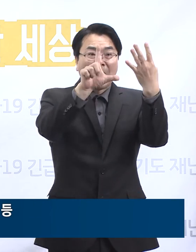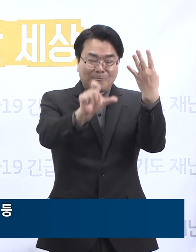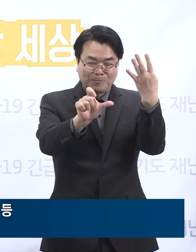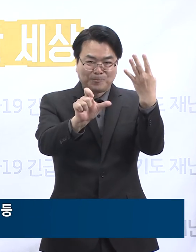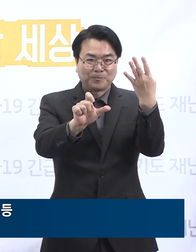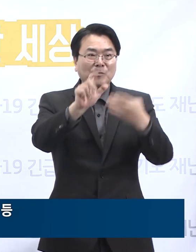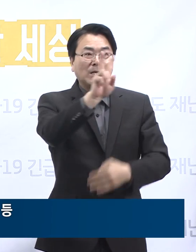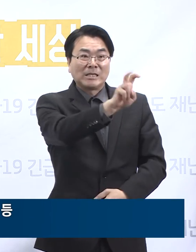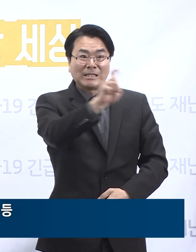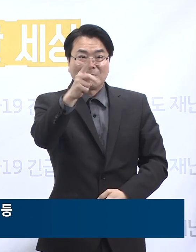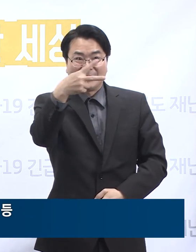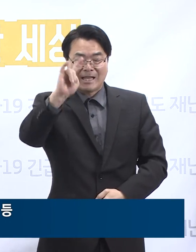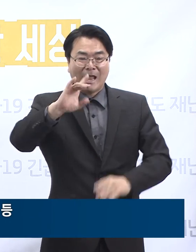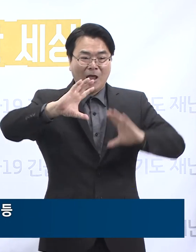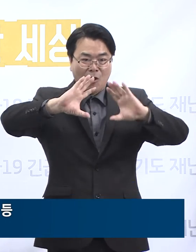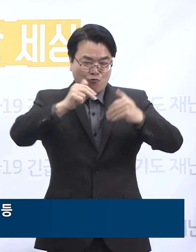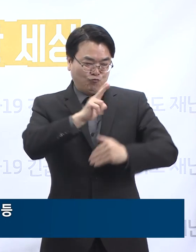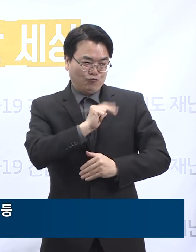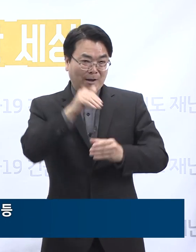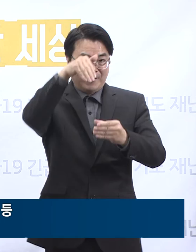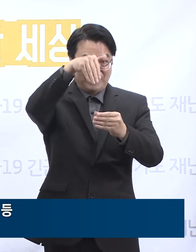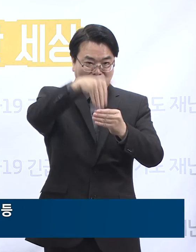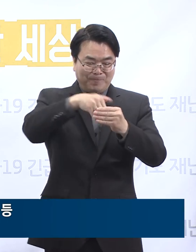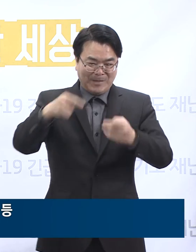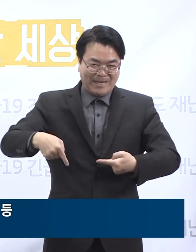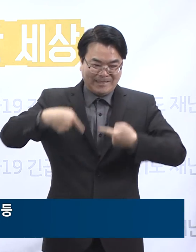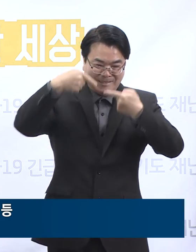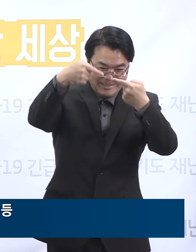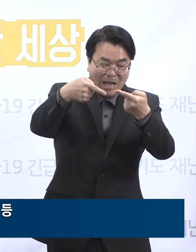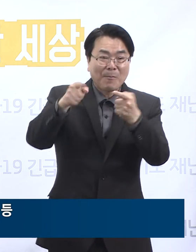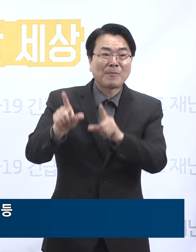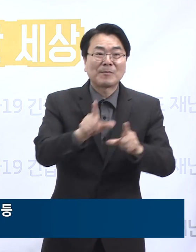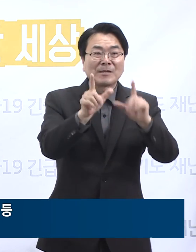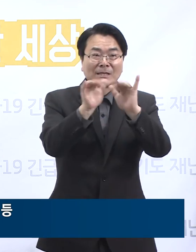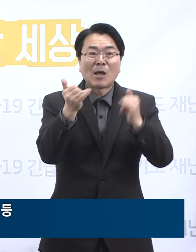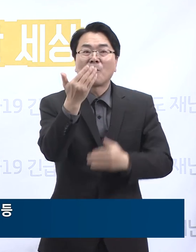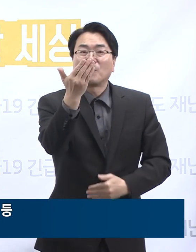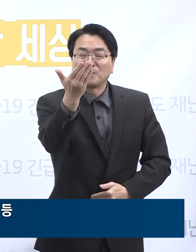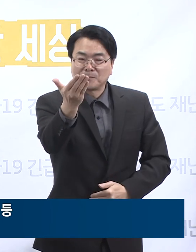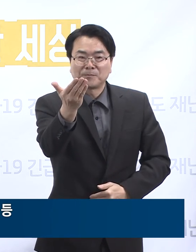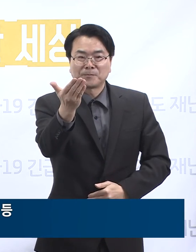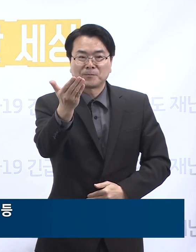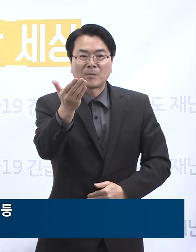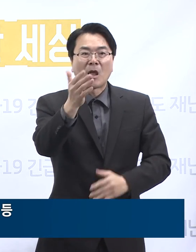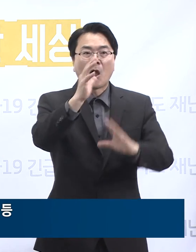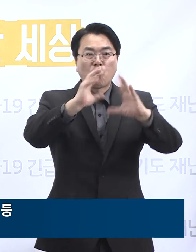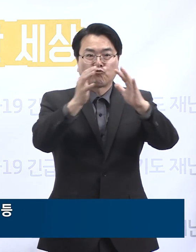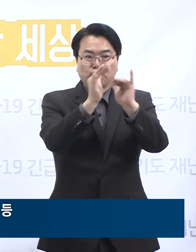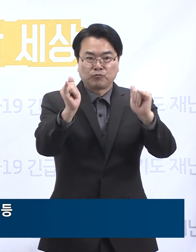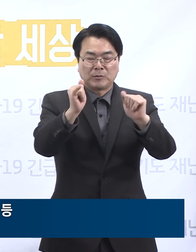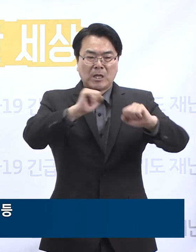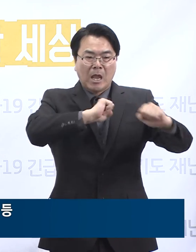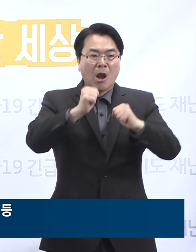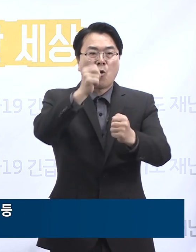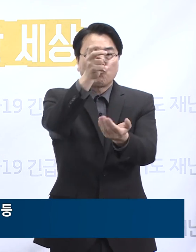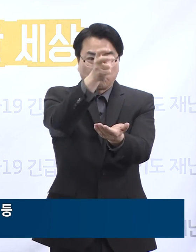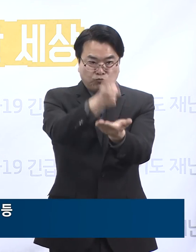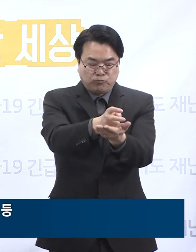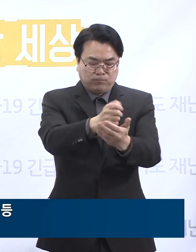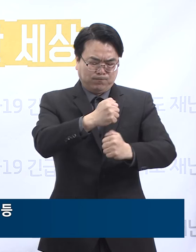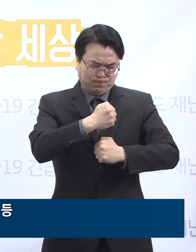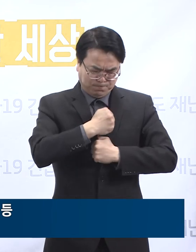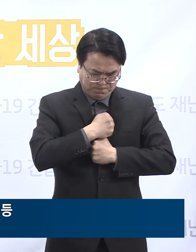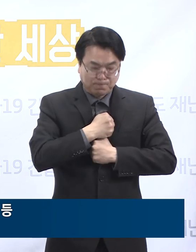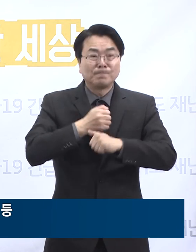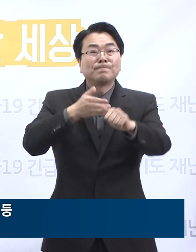제21대 국회의원 선거 투표에 참여하시는 도민께서는 대국민 행동수칙을 반드시 준수하여 주시기 바랍니다.